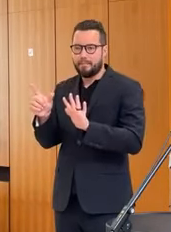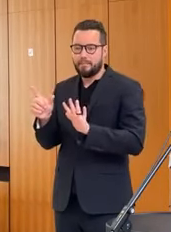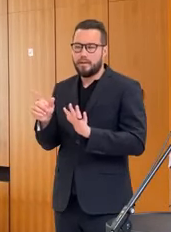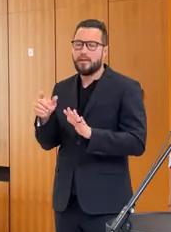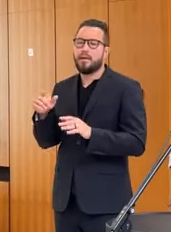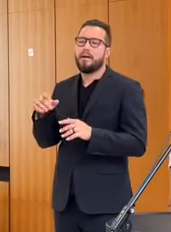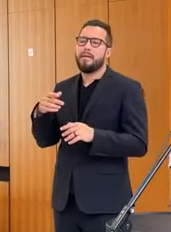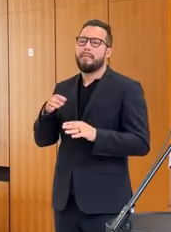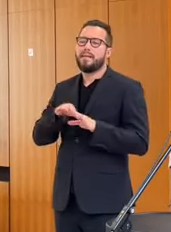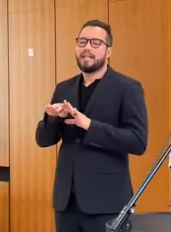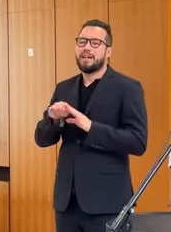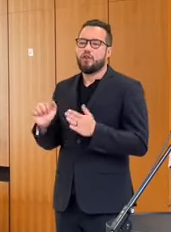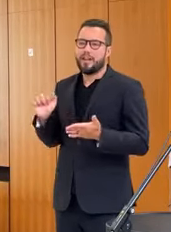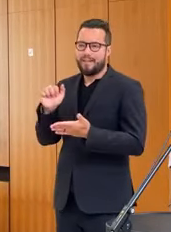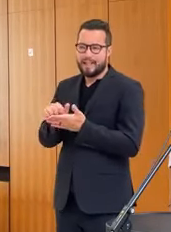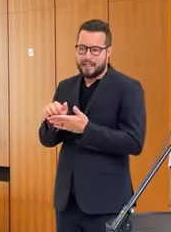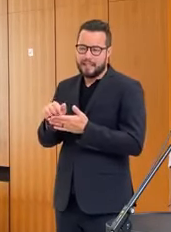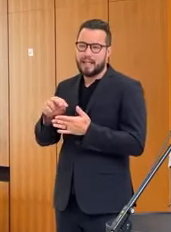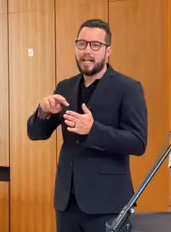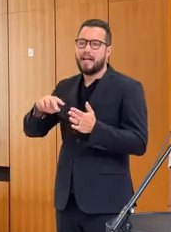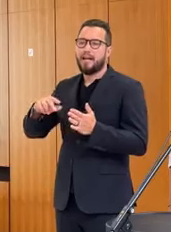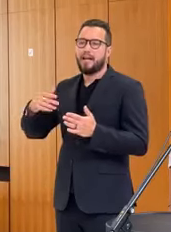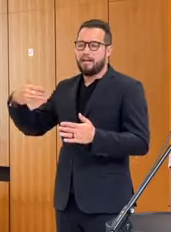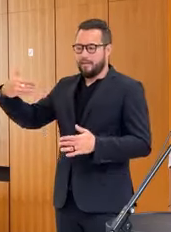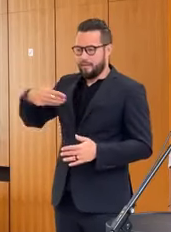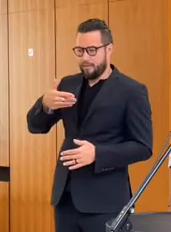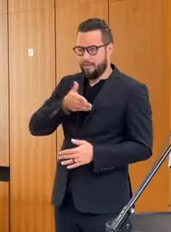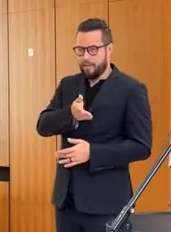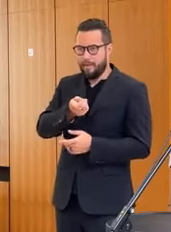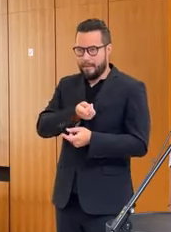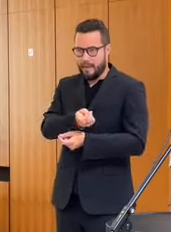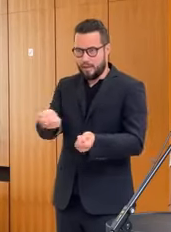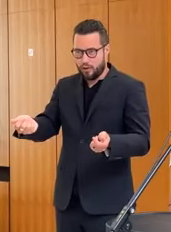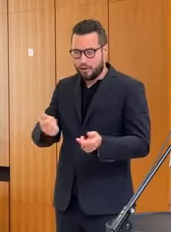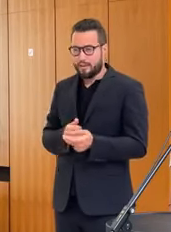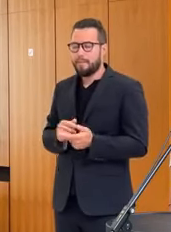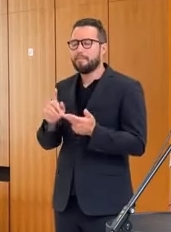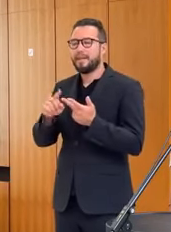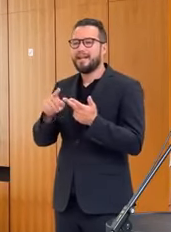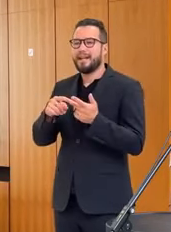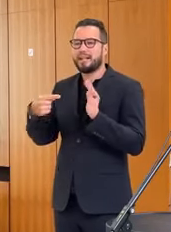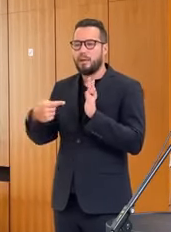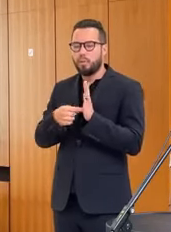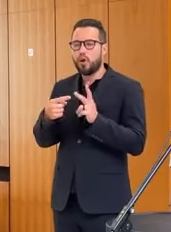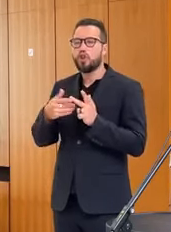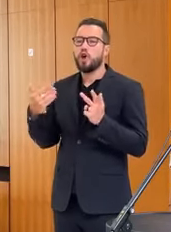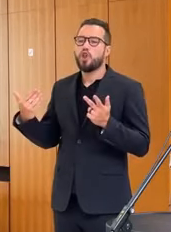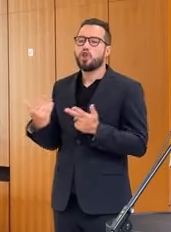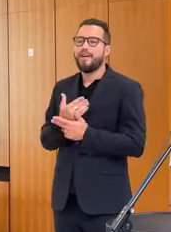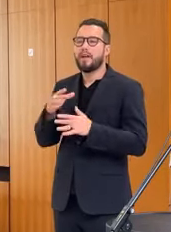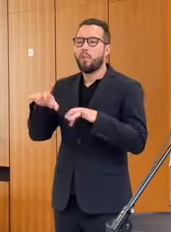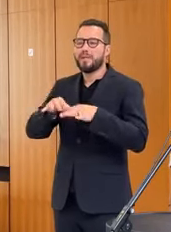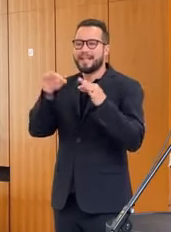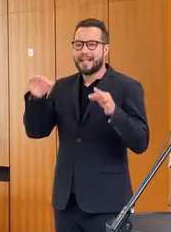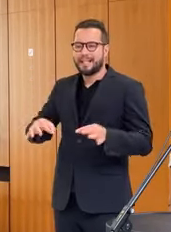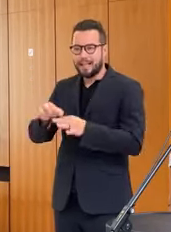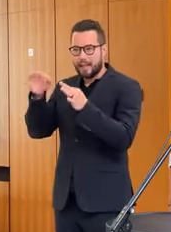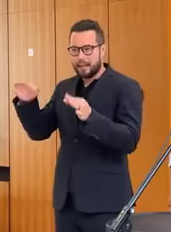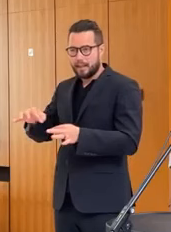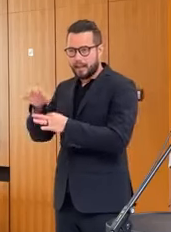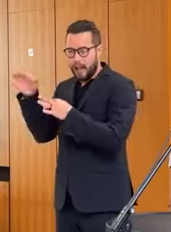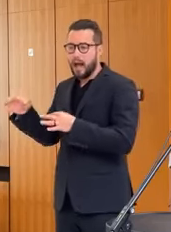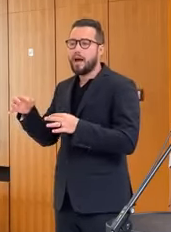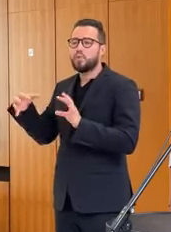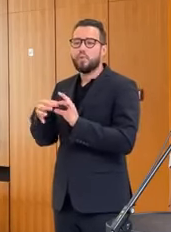Ministerstvo investície ako sprosvedkovací orgán. a tretím kľúčovým bodom boli nové uznesenia, ktoré sa týkajú už